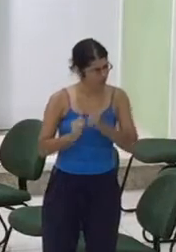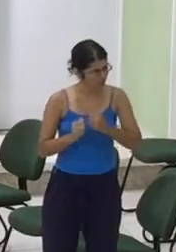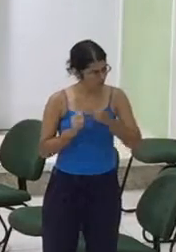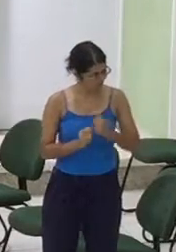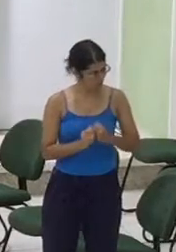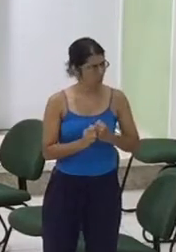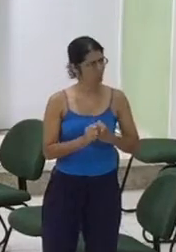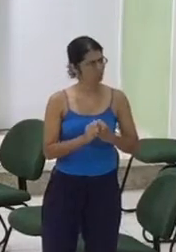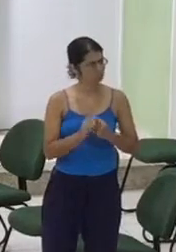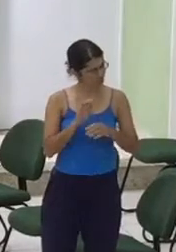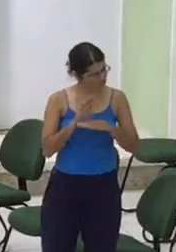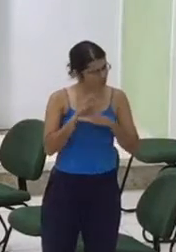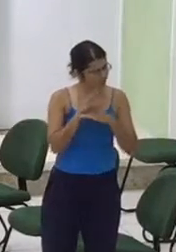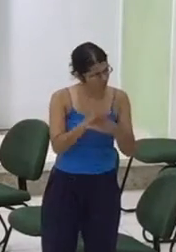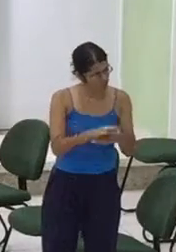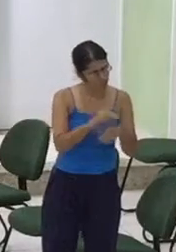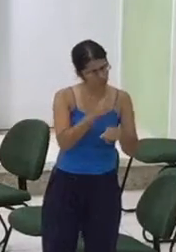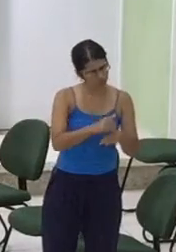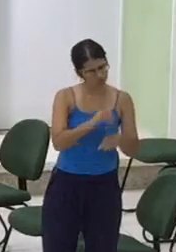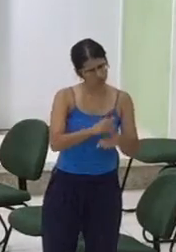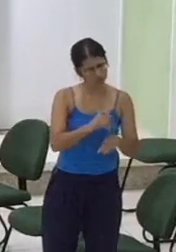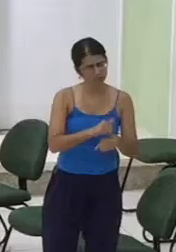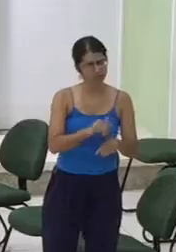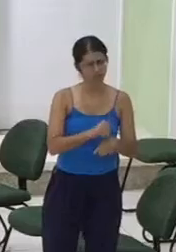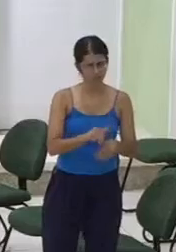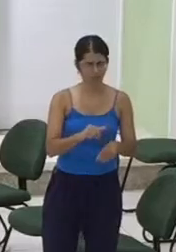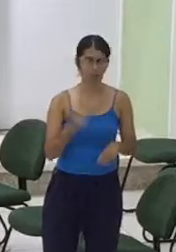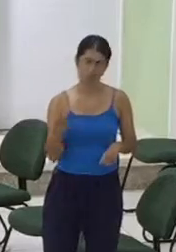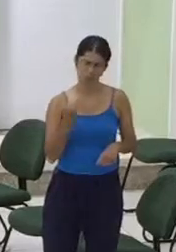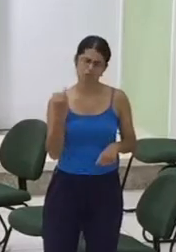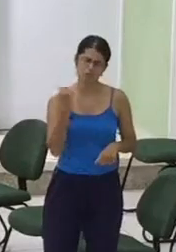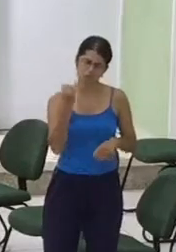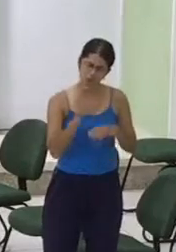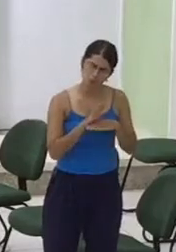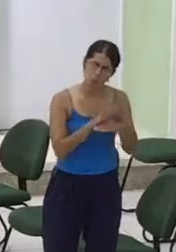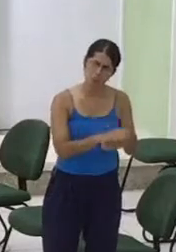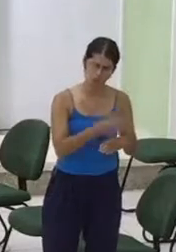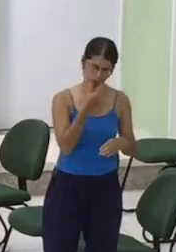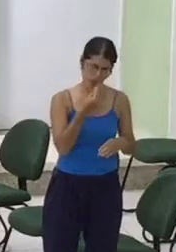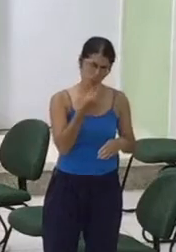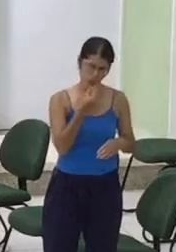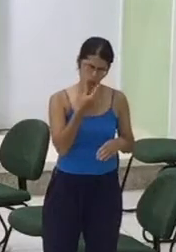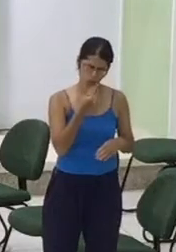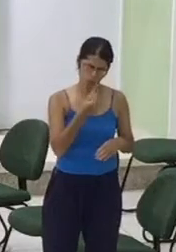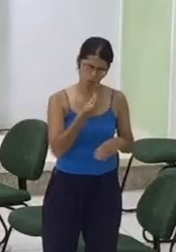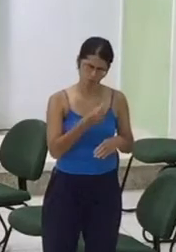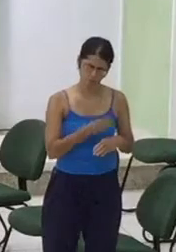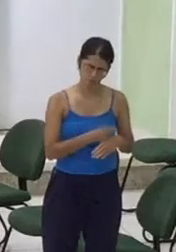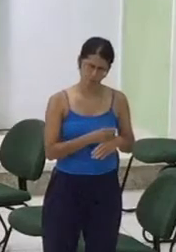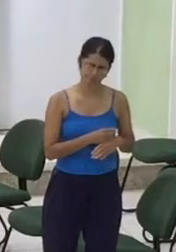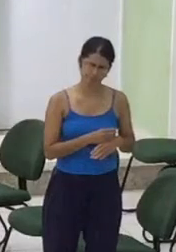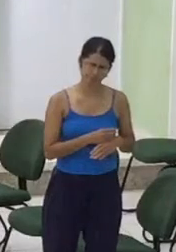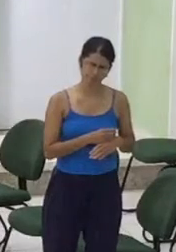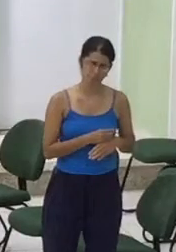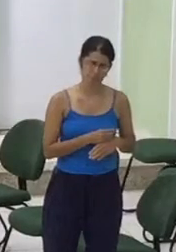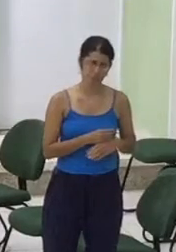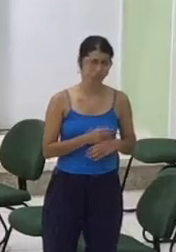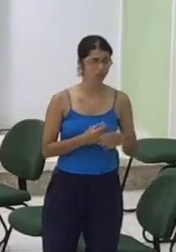maravilhoso E tão importante Para nós Homens Que a partir Dos exemplos Deles Como casal Possamos